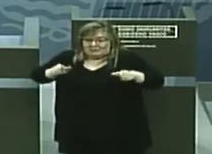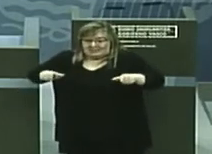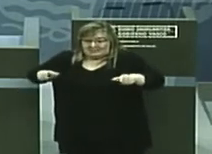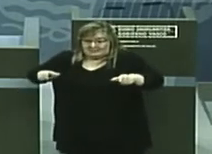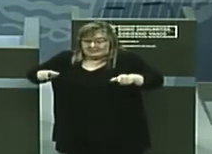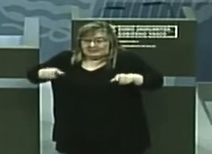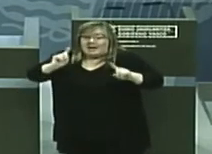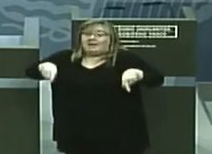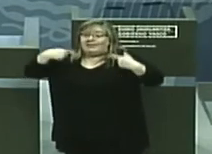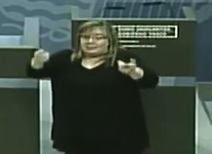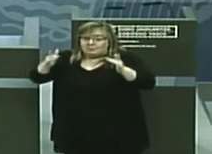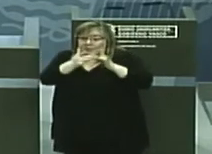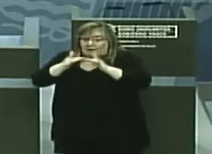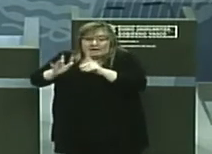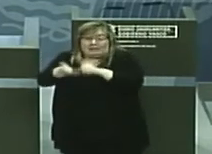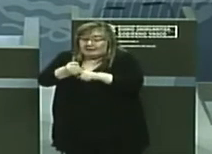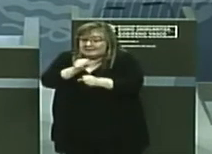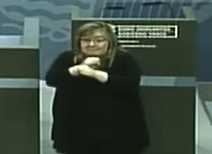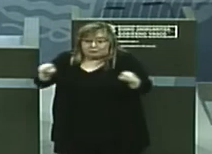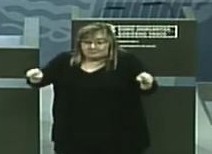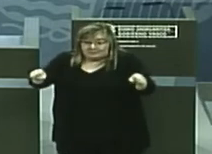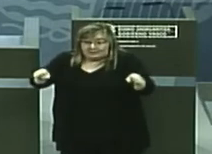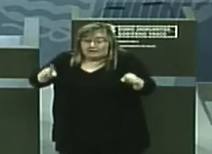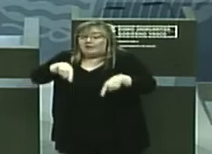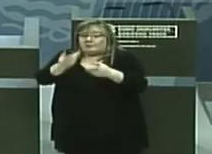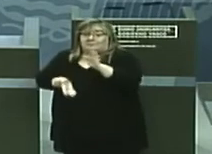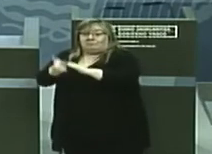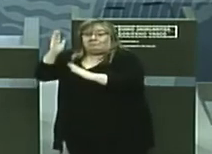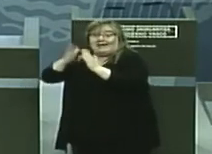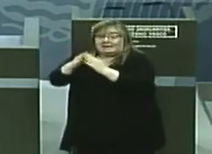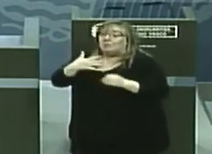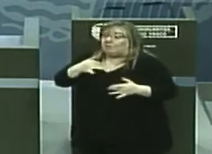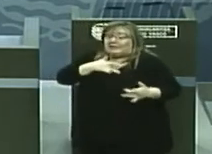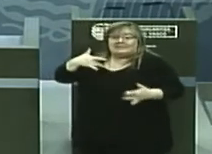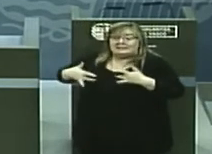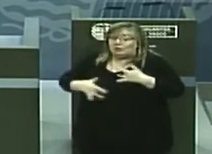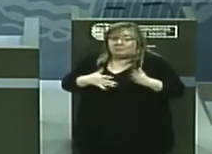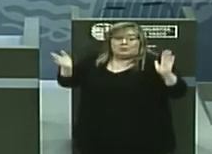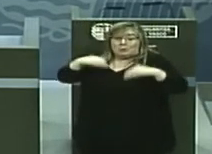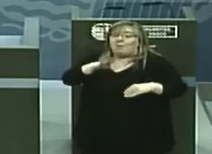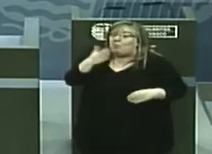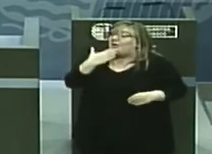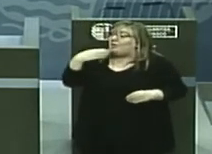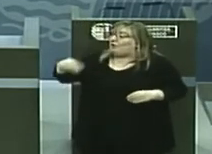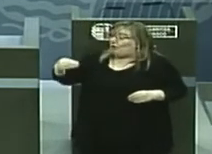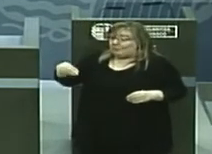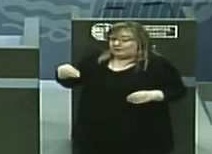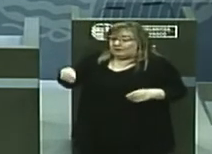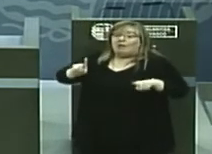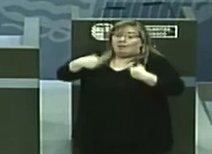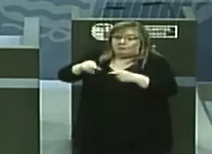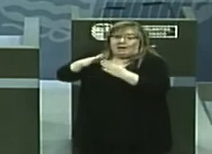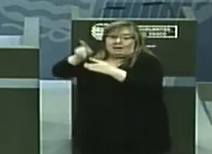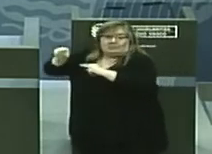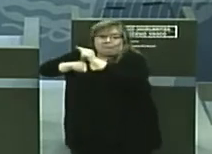que después no podemos localizar y que muchas de ellas serían asintomáticas al ser jóvenes, esto pondría